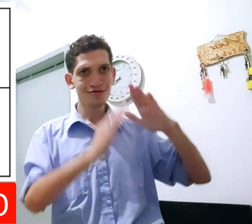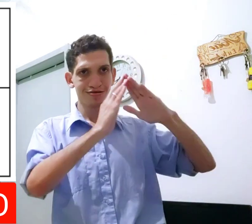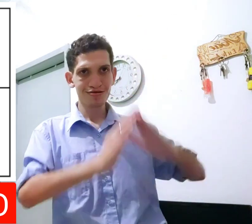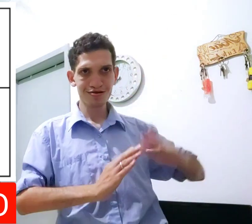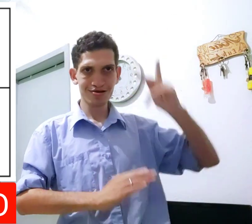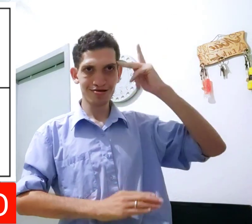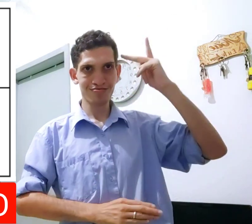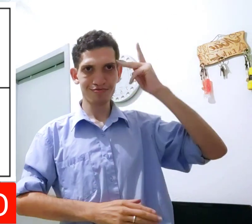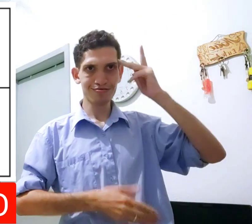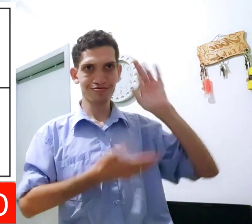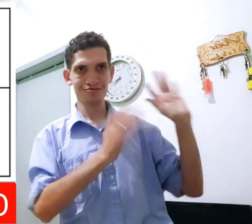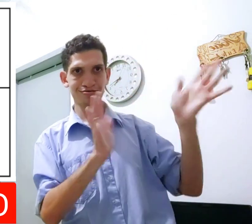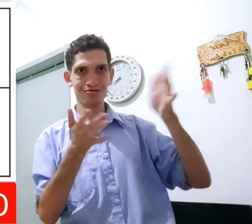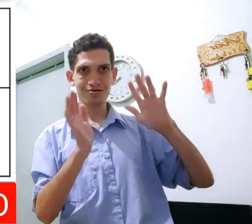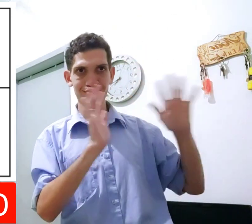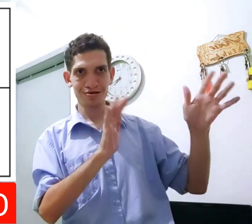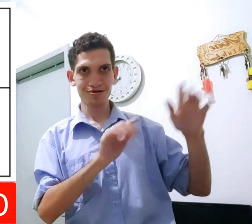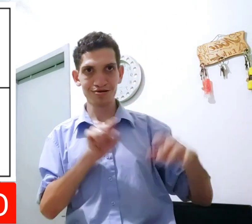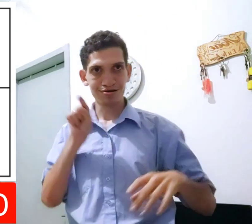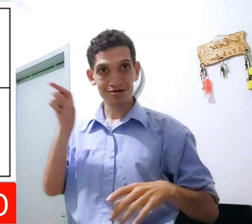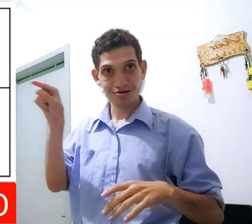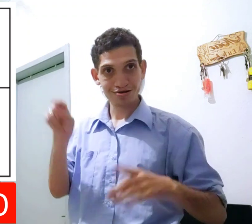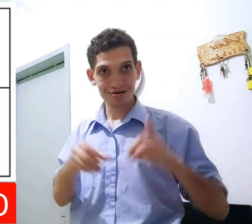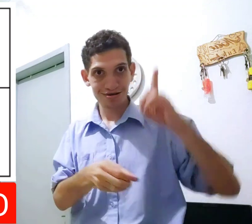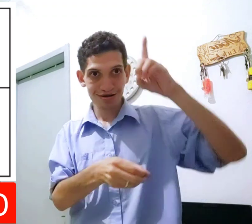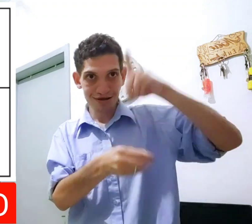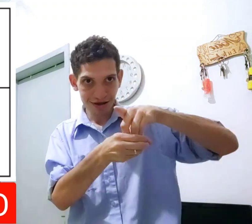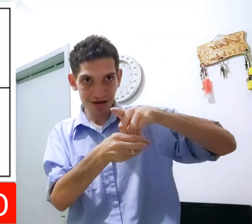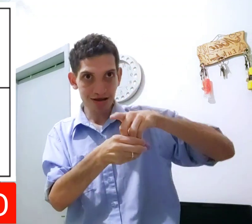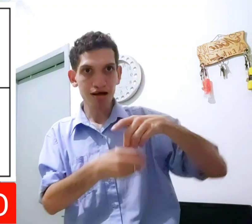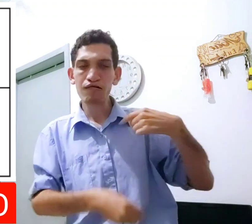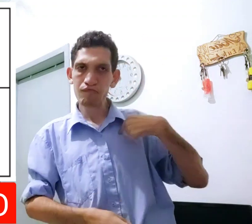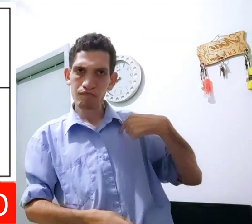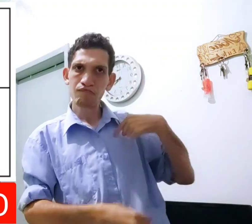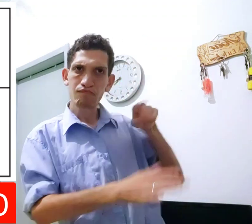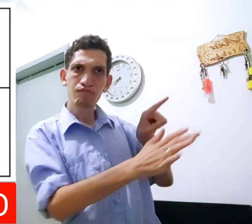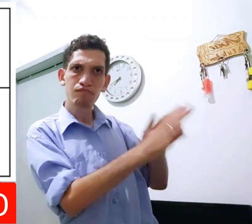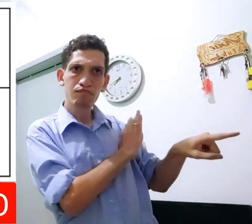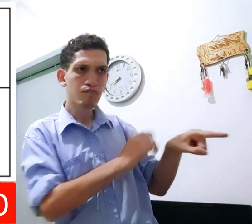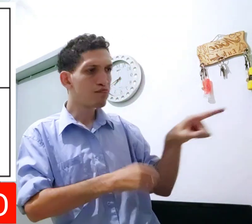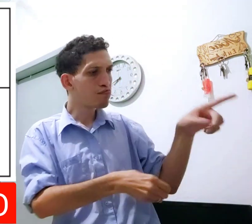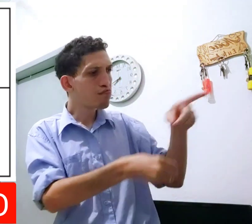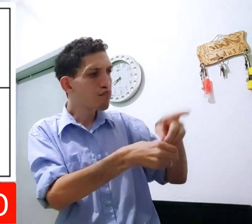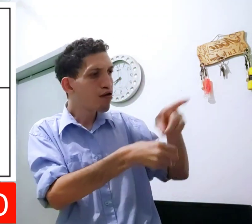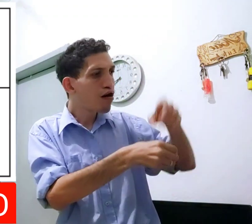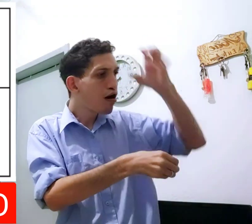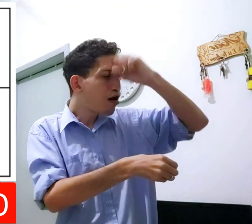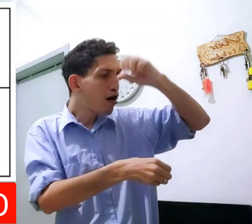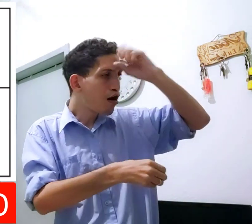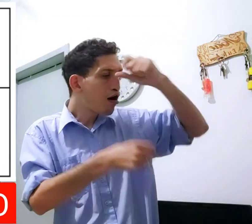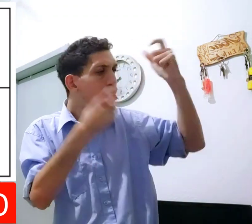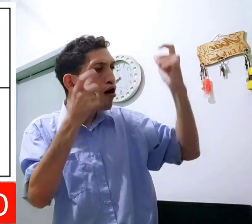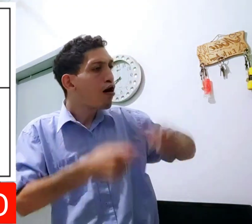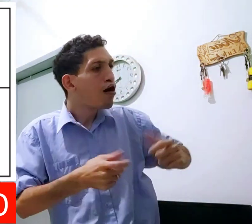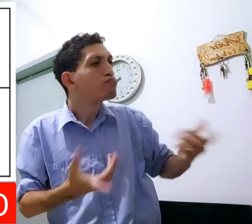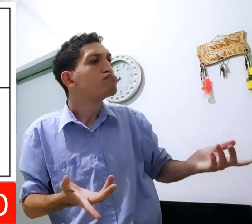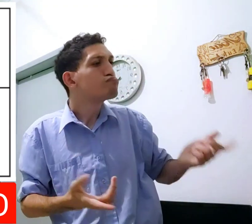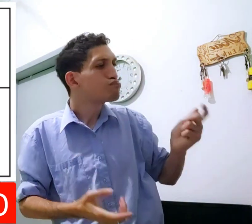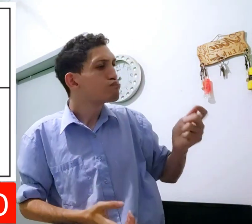Eu vi surdo, mora em São Paulo. Sinalizar esse primeiro depósito. Estou perguntando. Que esse sinal aprendeu